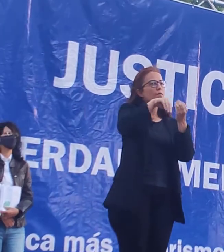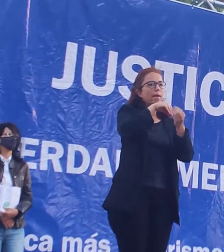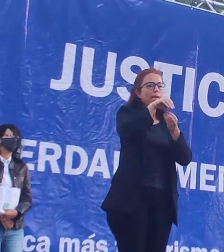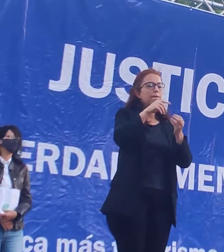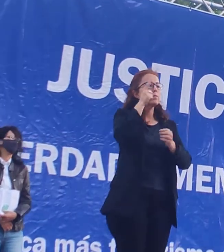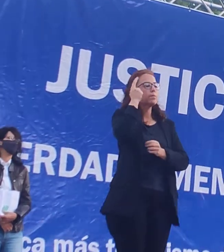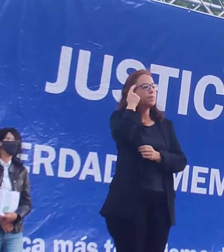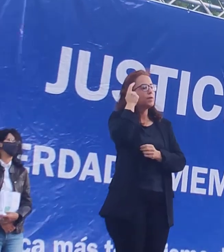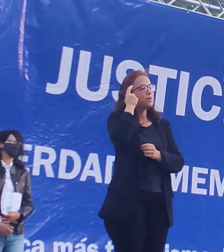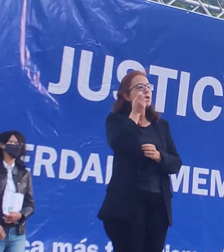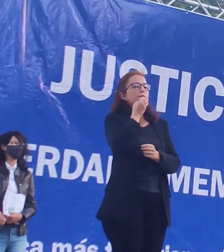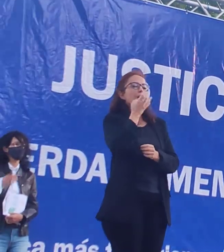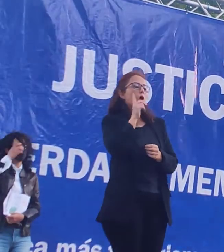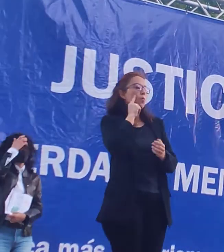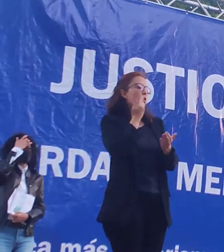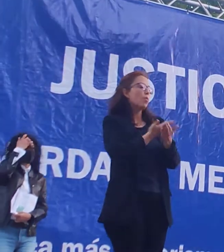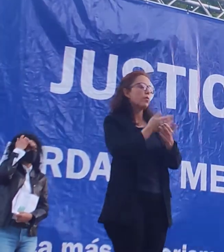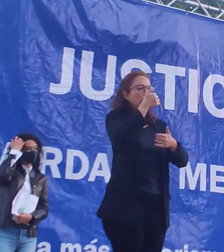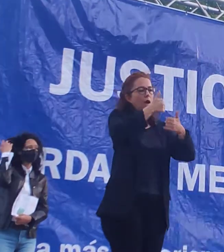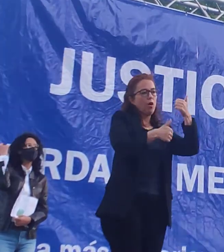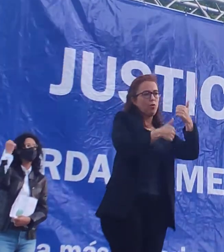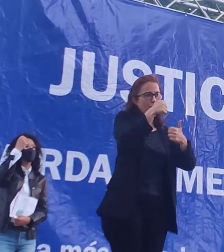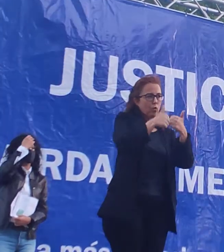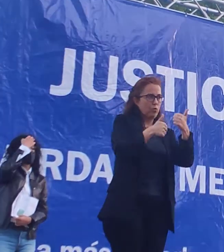la propuesta para el concurso.